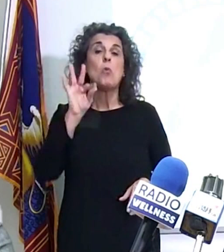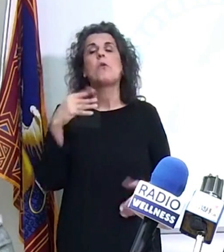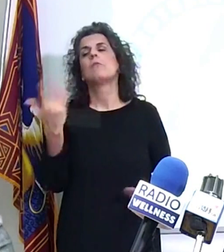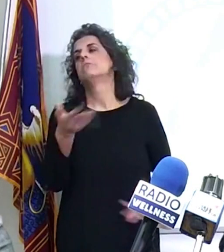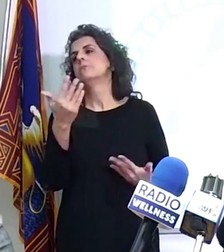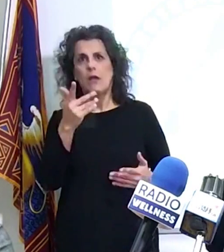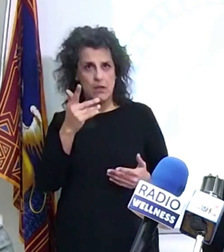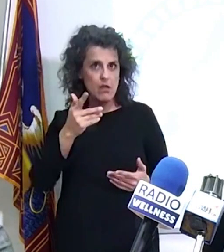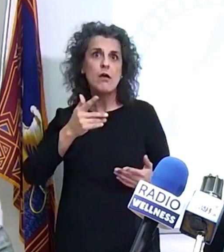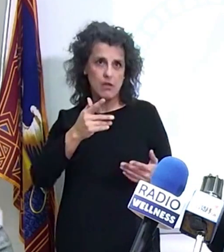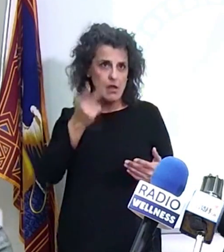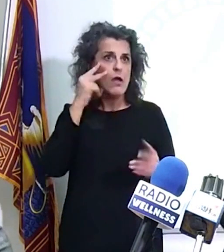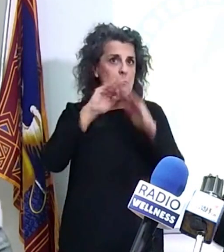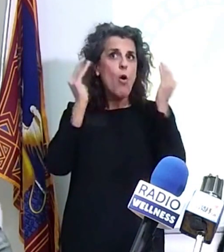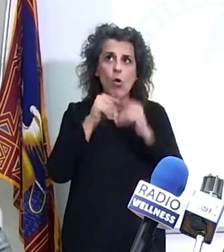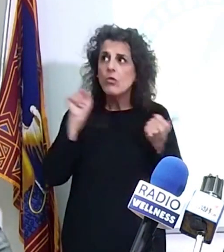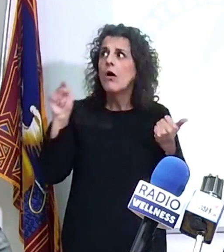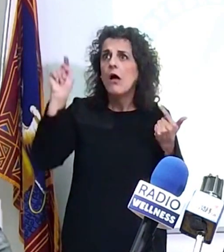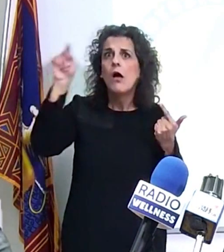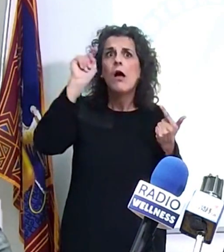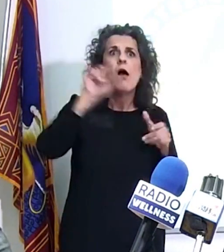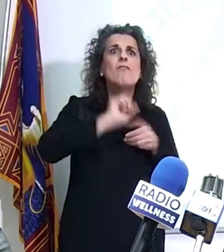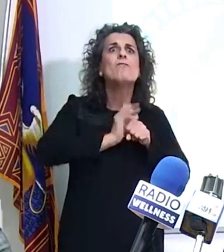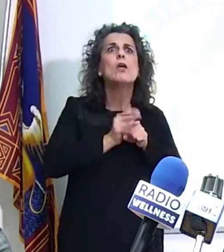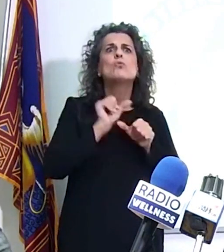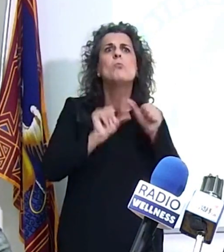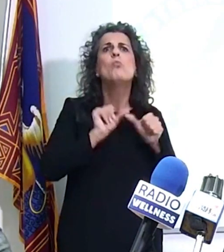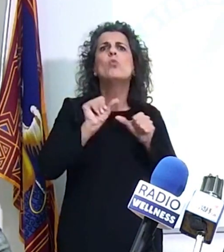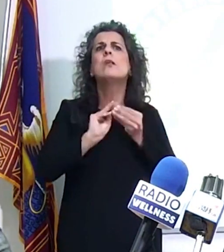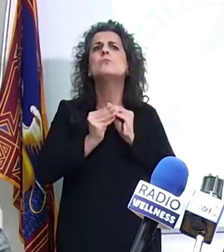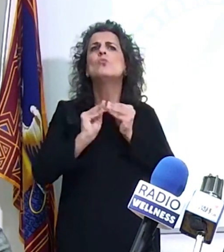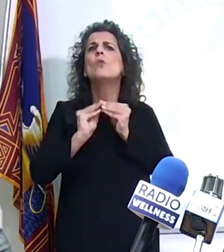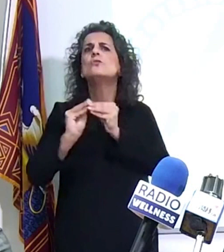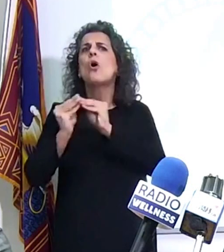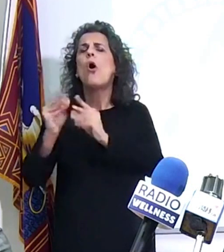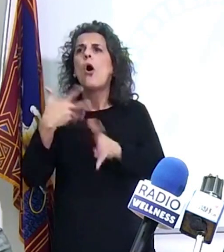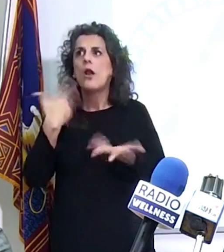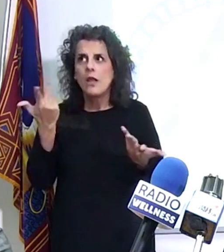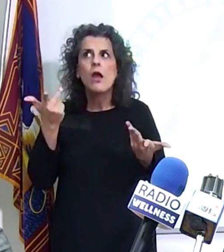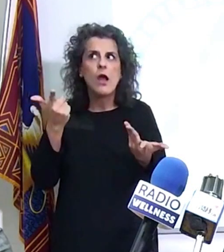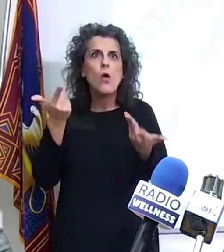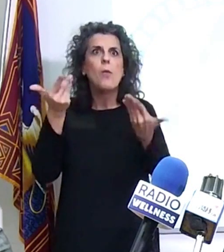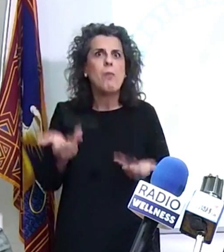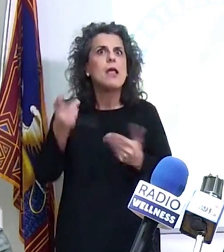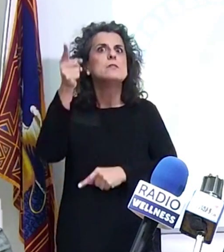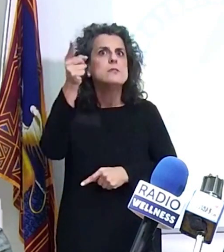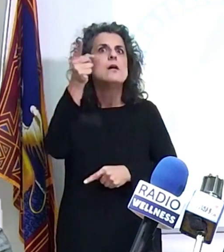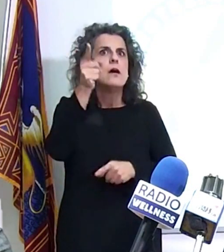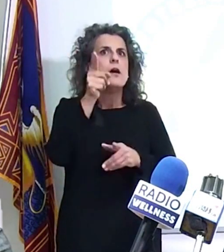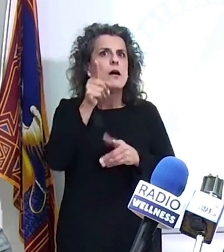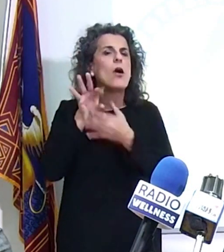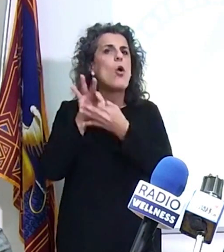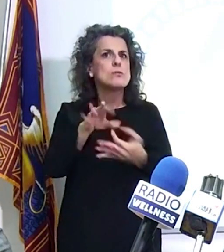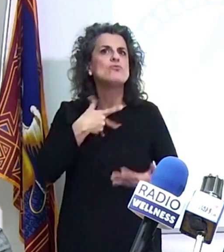però stiamo vedendo in giro per il mondo che pesano queste mutazioni. E da noi abbiamo anche dimostrato di avere queste mutazioni. Continuano a dire, ah ma la